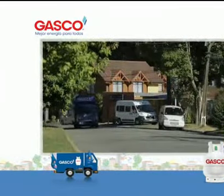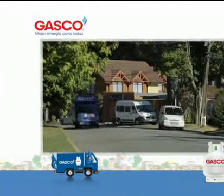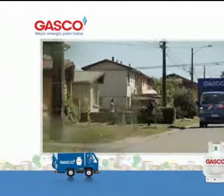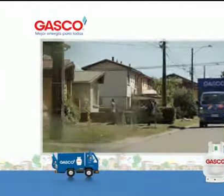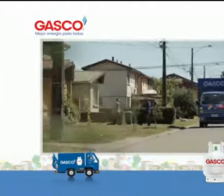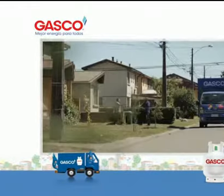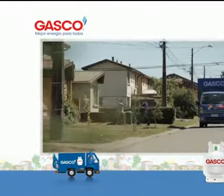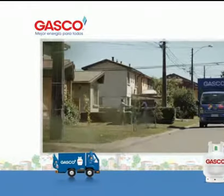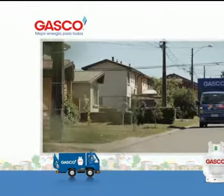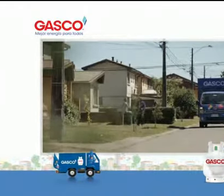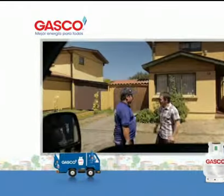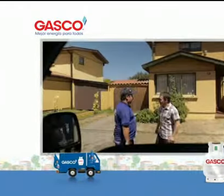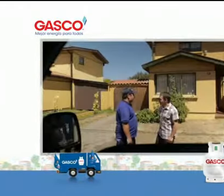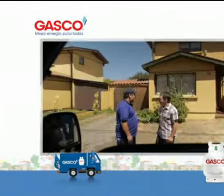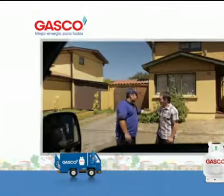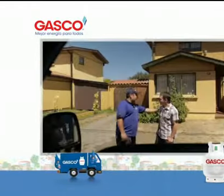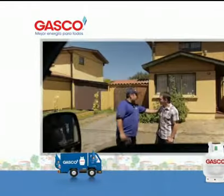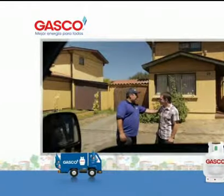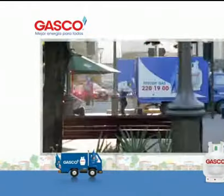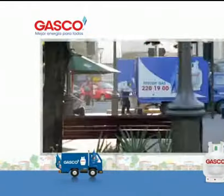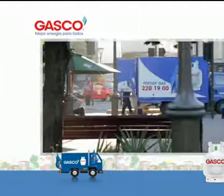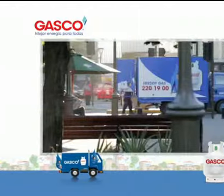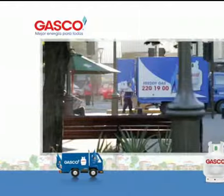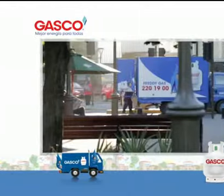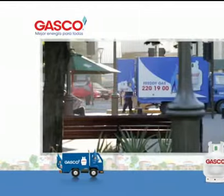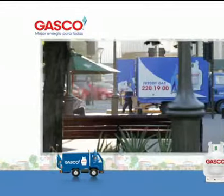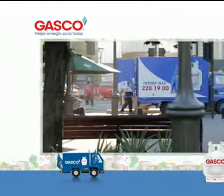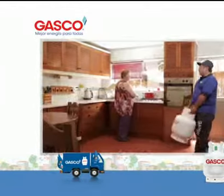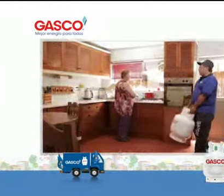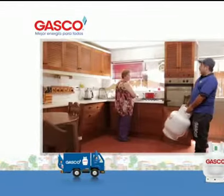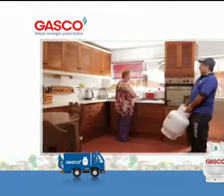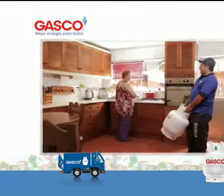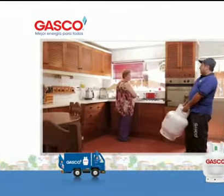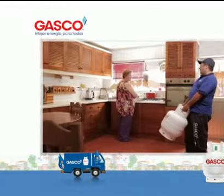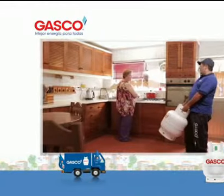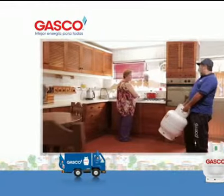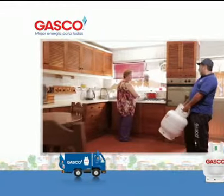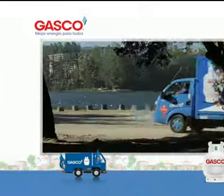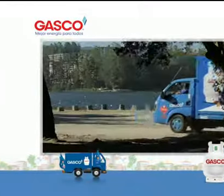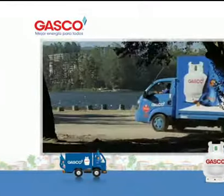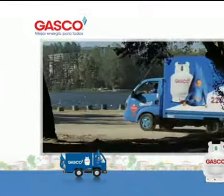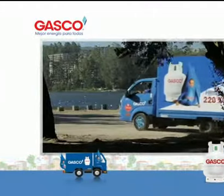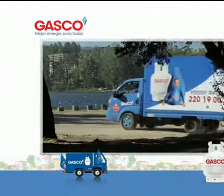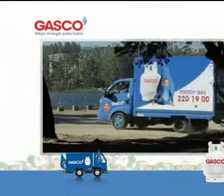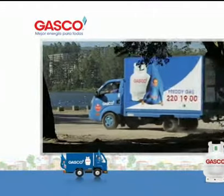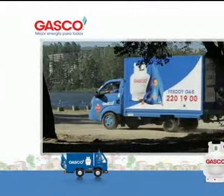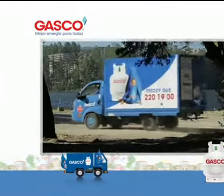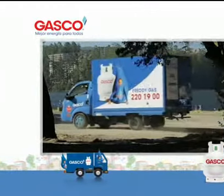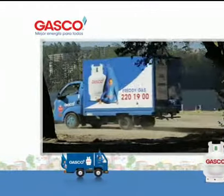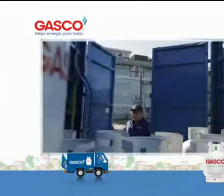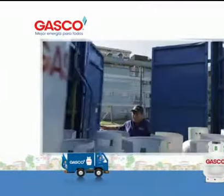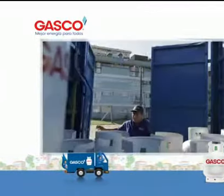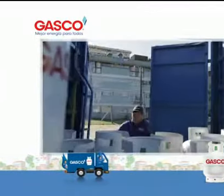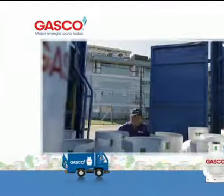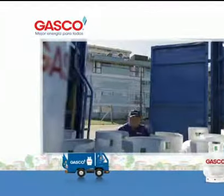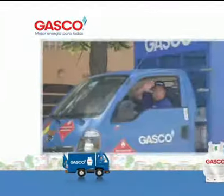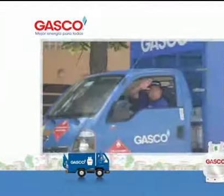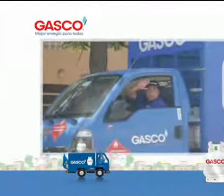Un aplauso para Gasco, por los amigos, por los repartidores, por el camioncito que siempre llega a la hora, cuando usted lo necesita, se le acabó el gas, está a punto de